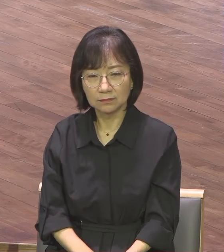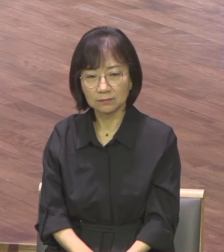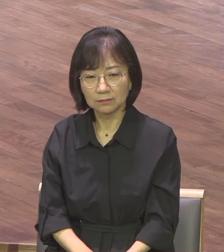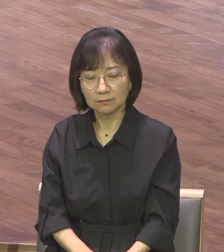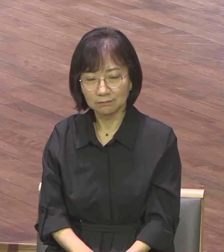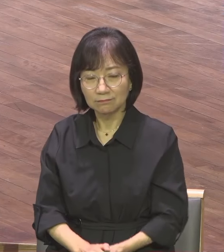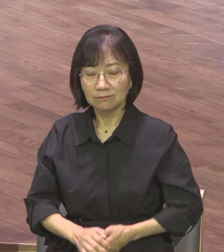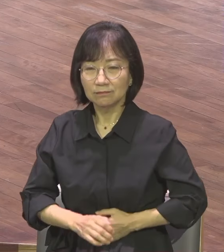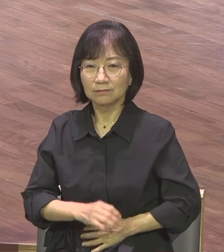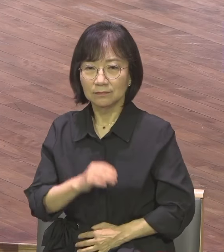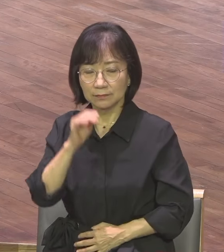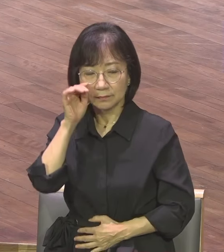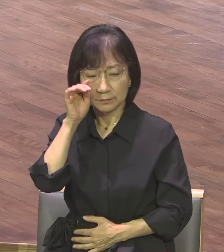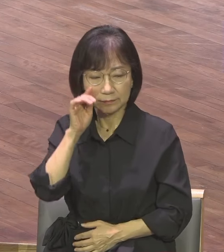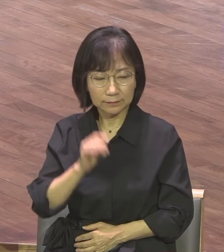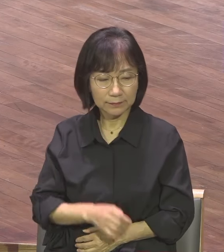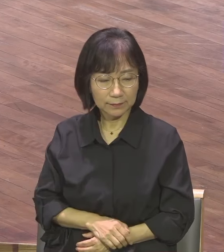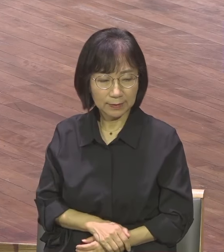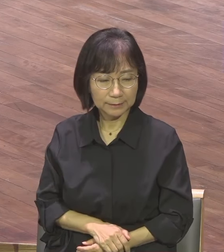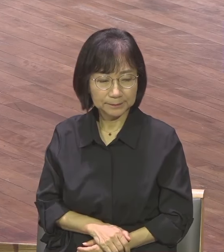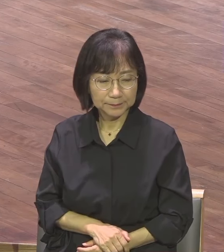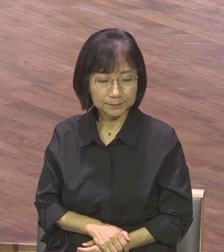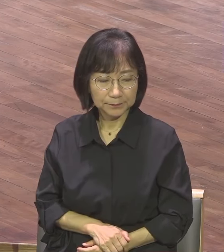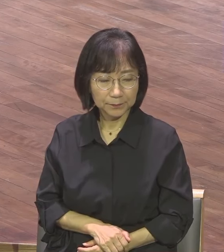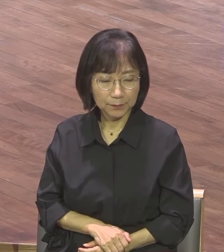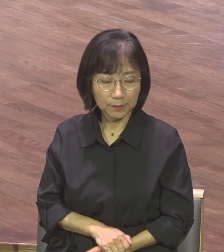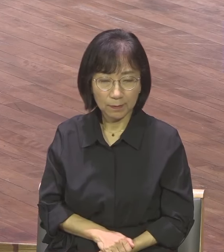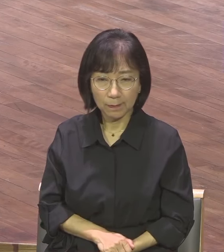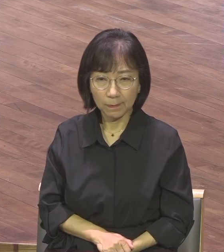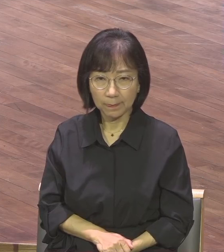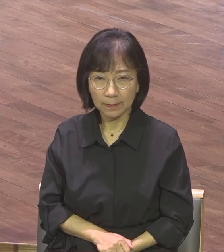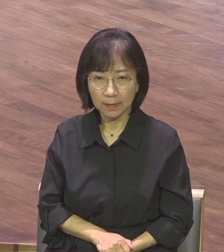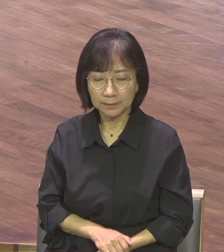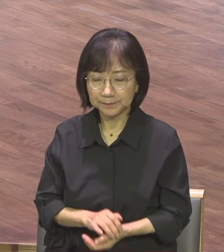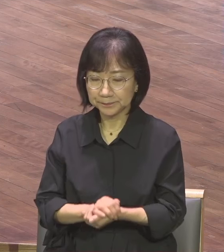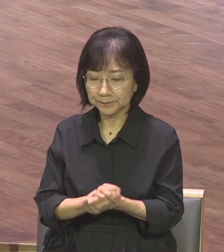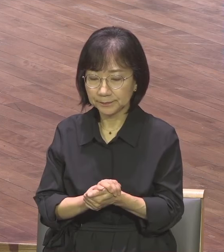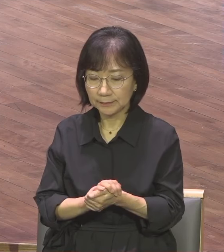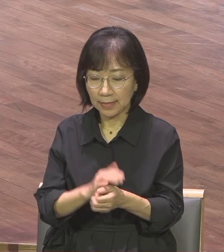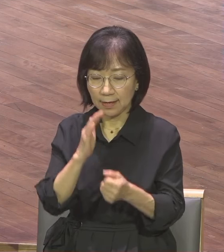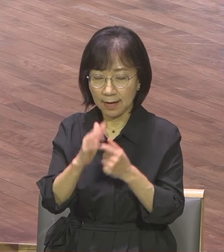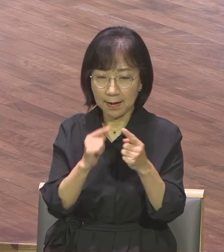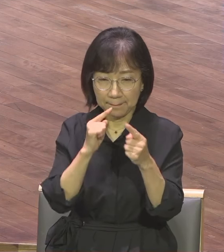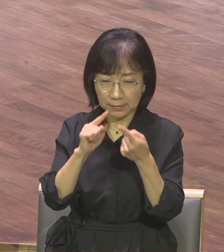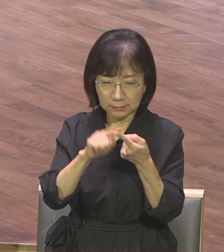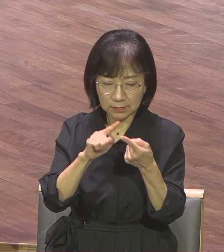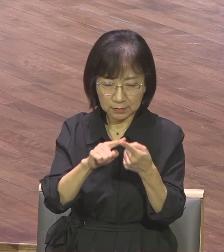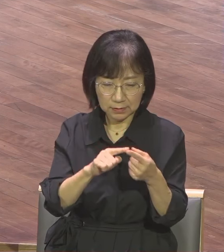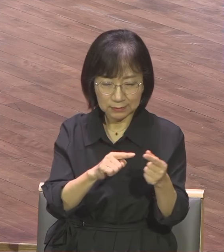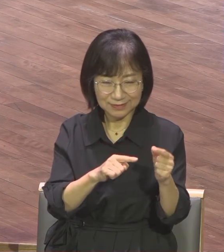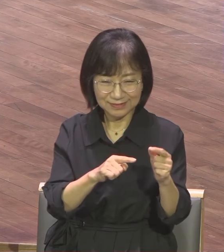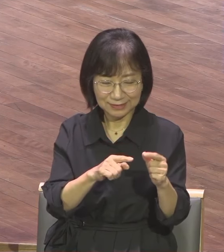이 성경을 1절부터 절부터 구석까지 설명하겠습니까 마태복음